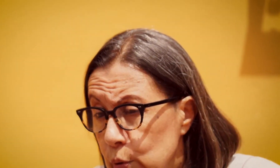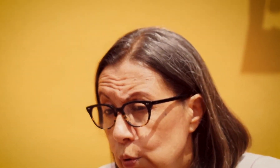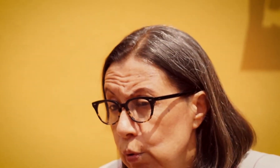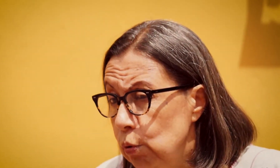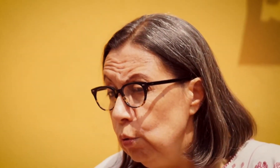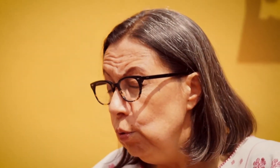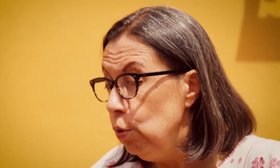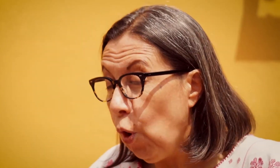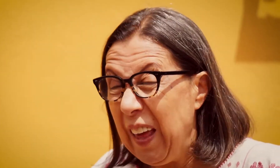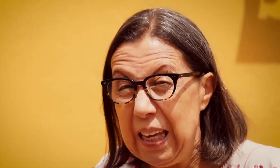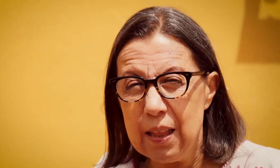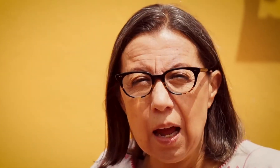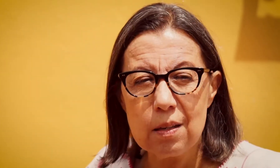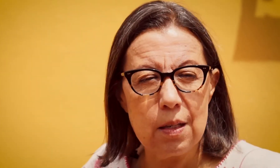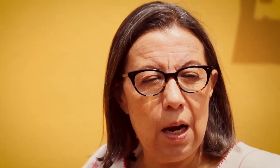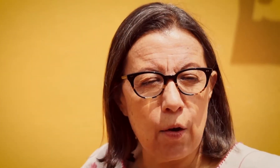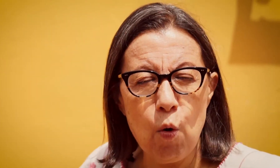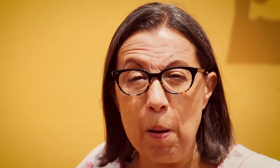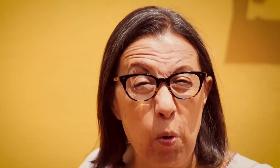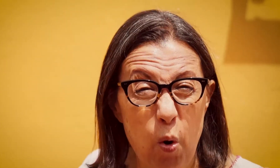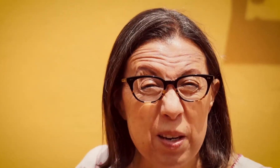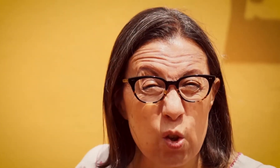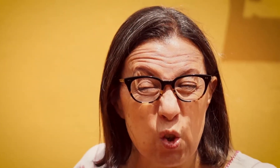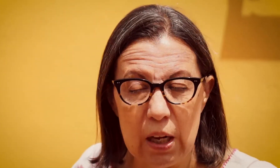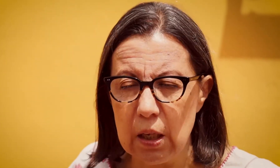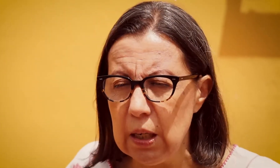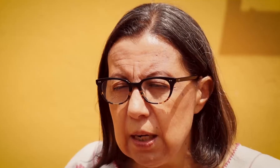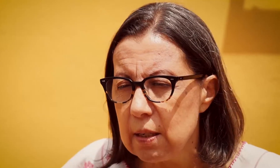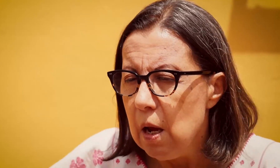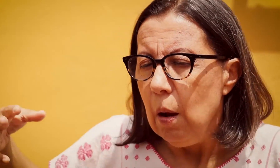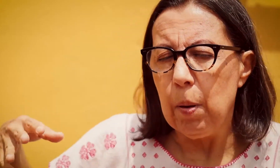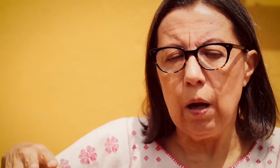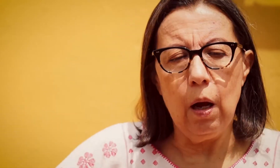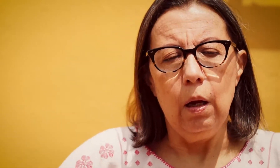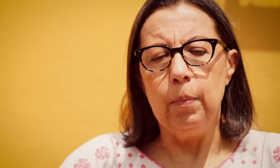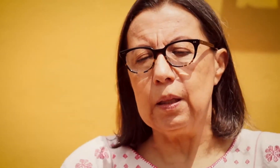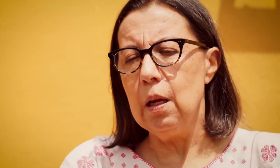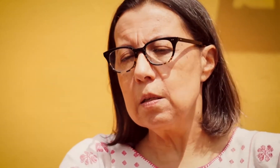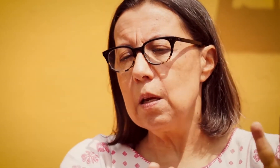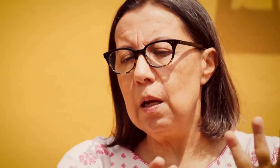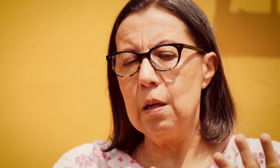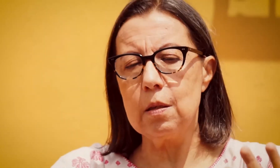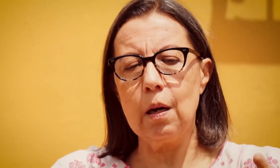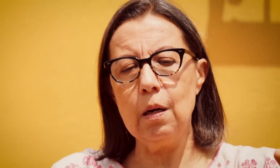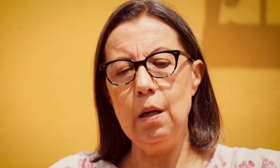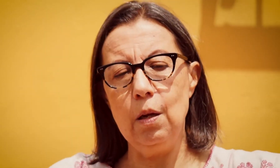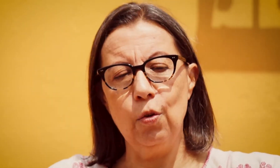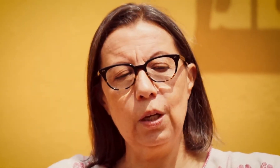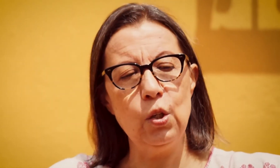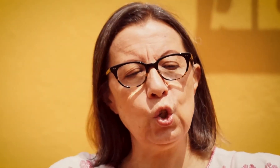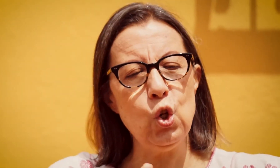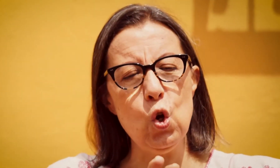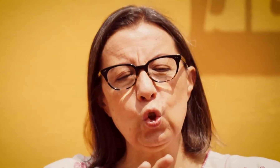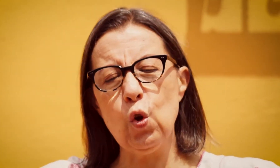de quitarse la ropa, por lo menos los calcetines, para meterse en ese río delicioso y